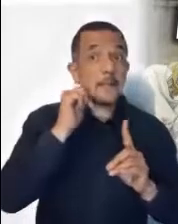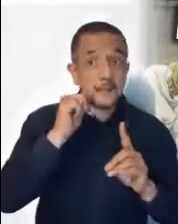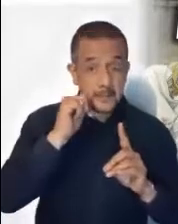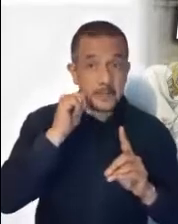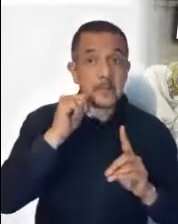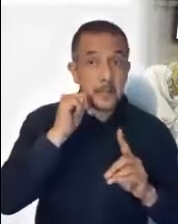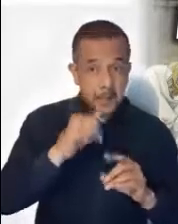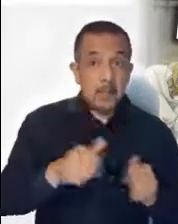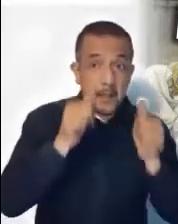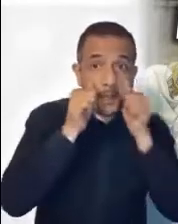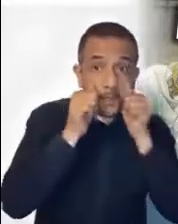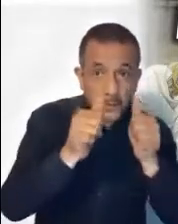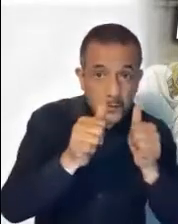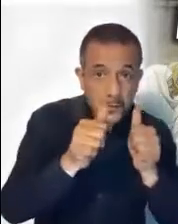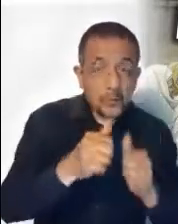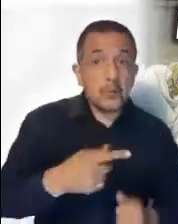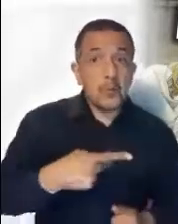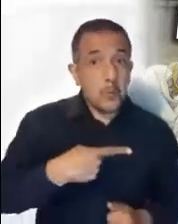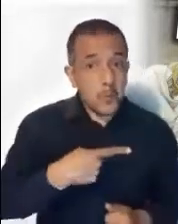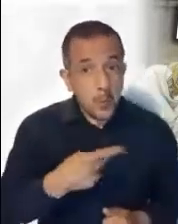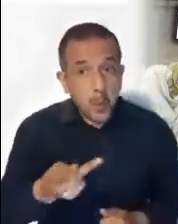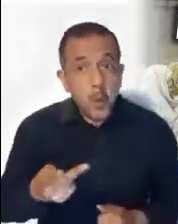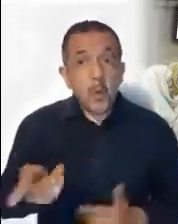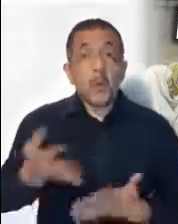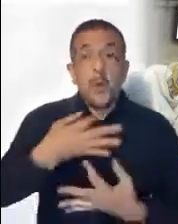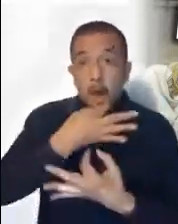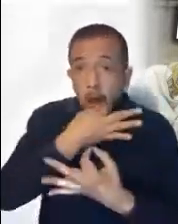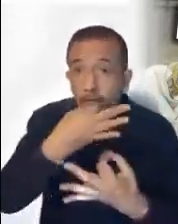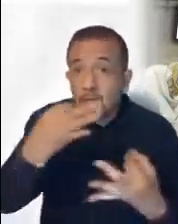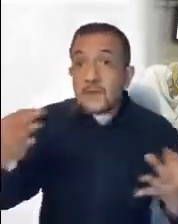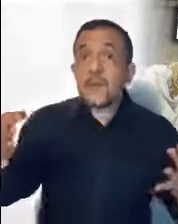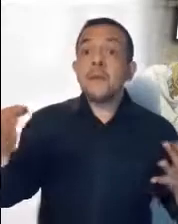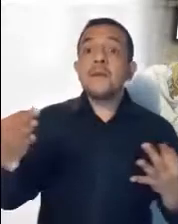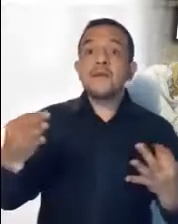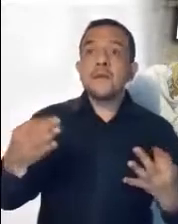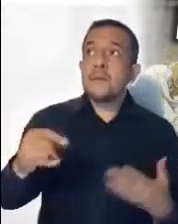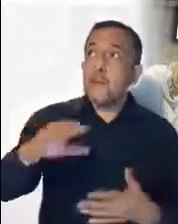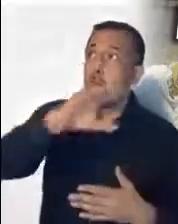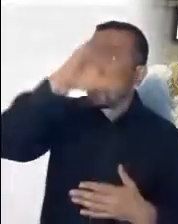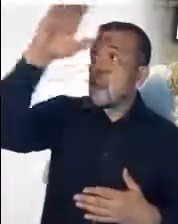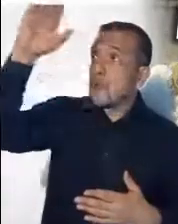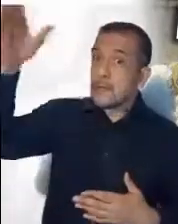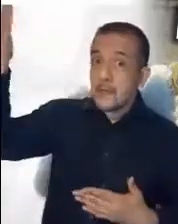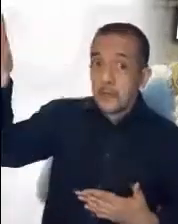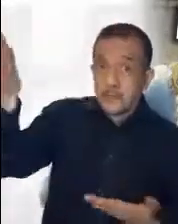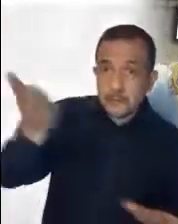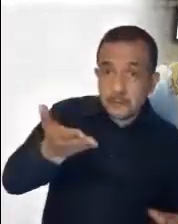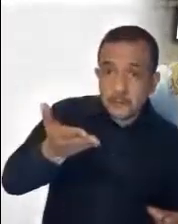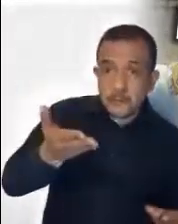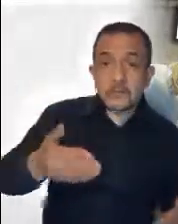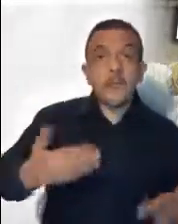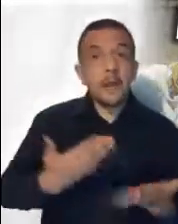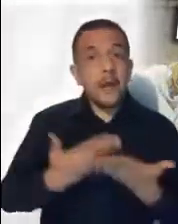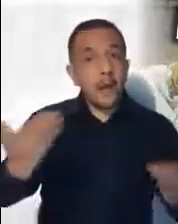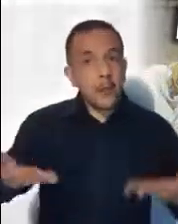presente en el pobre. Al contrario, anuncia y hace presente aquí y ahora el